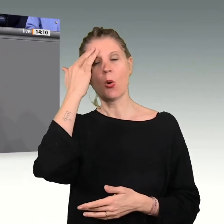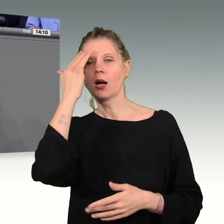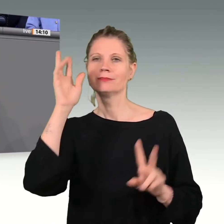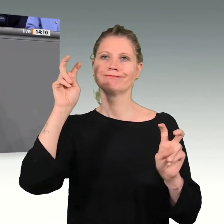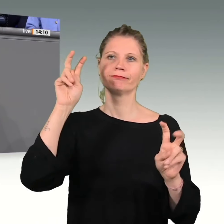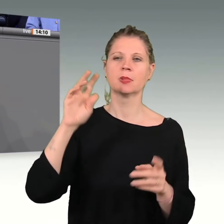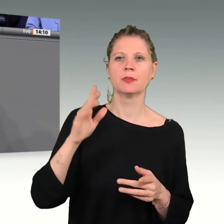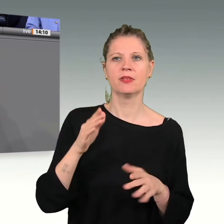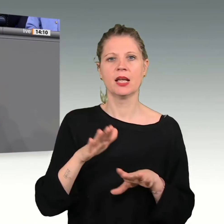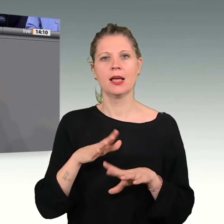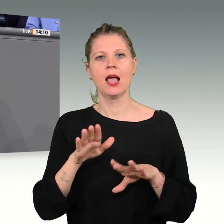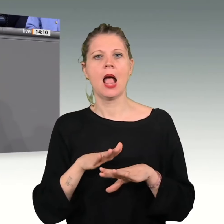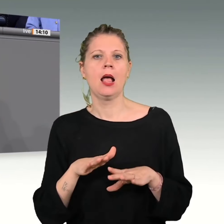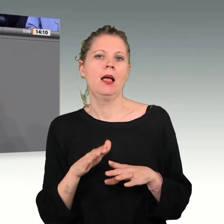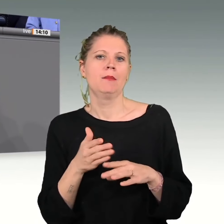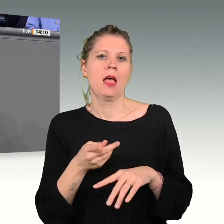fragwürdige Sekundärquellen.